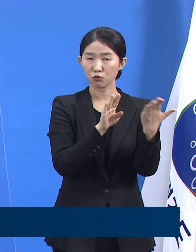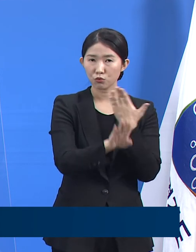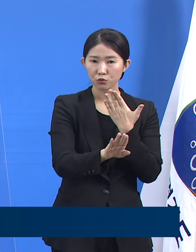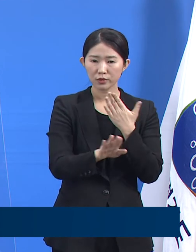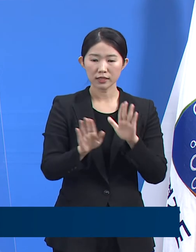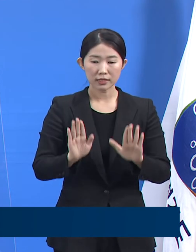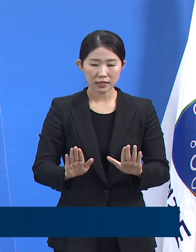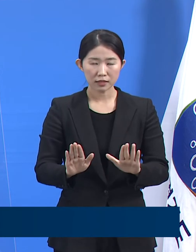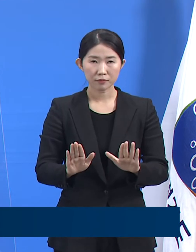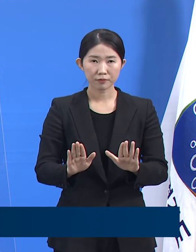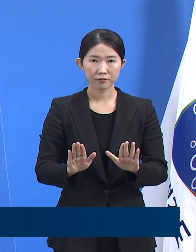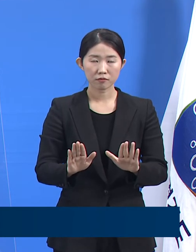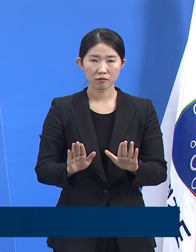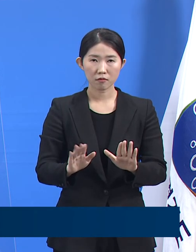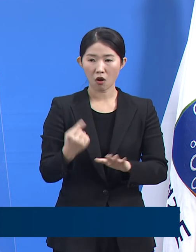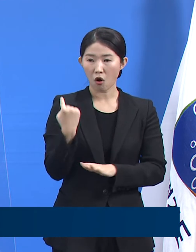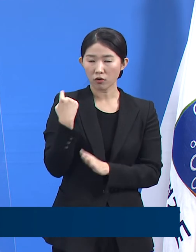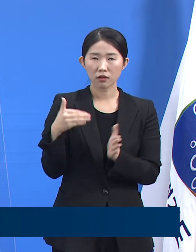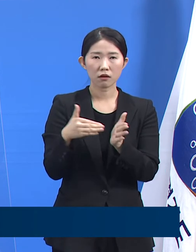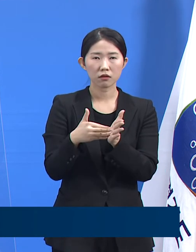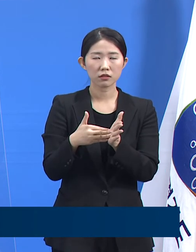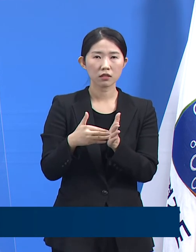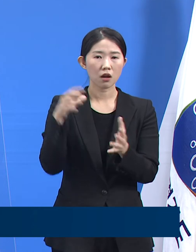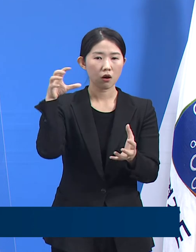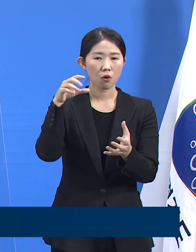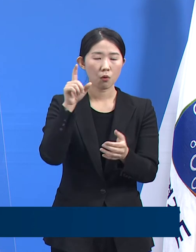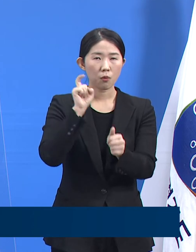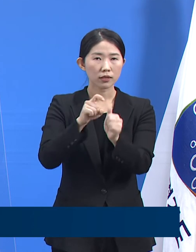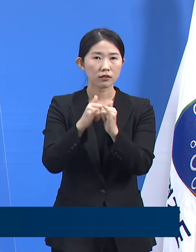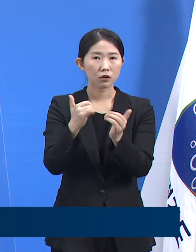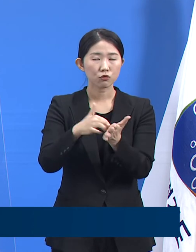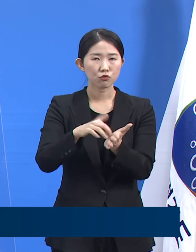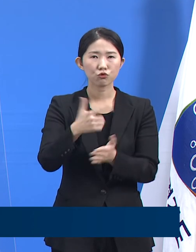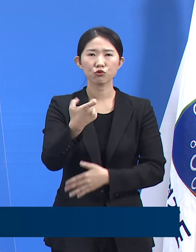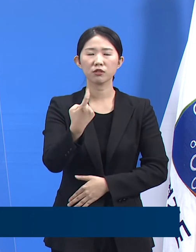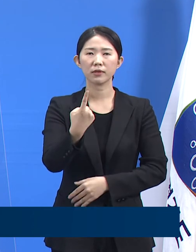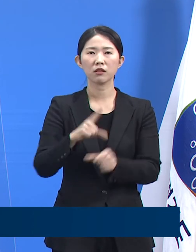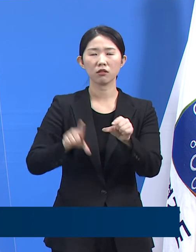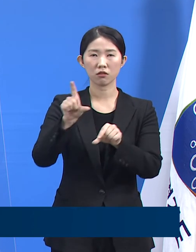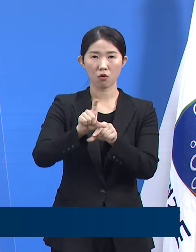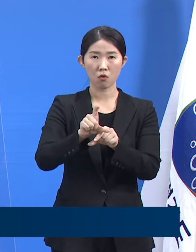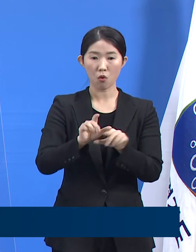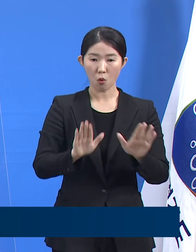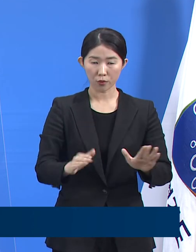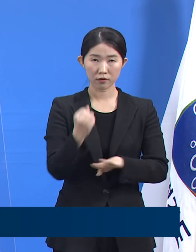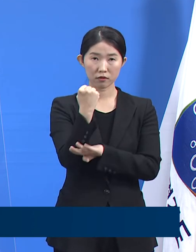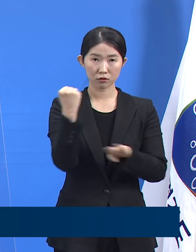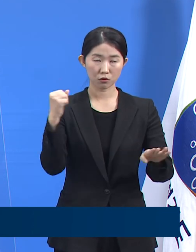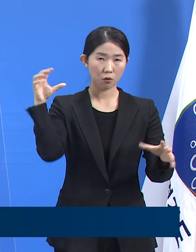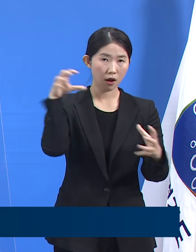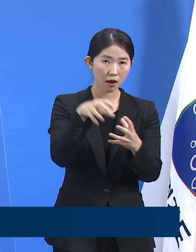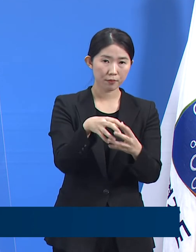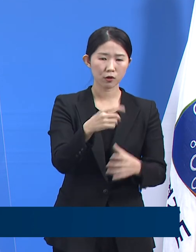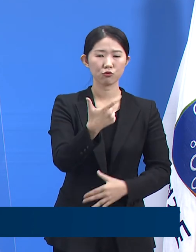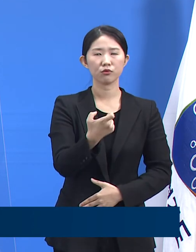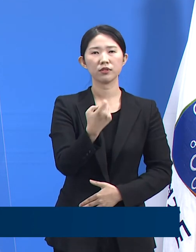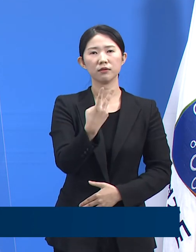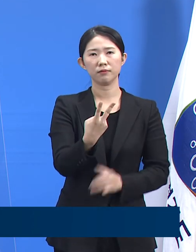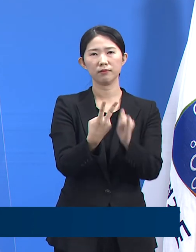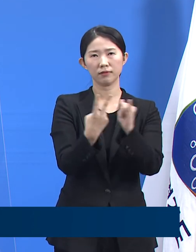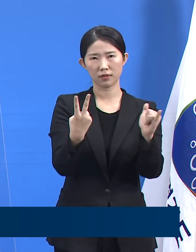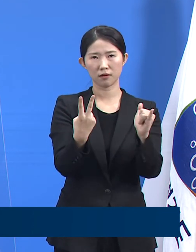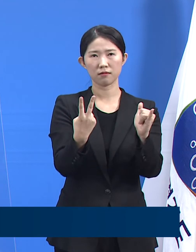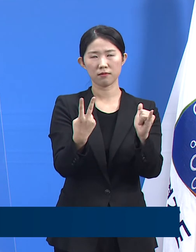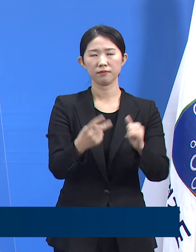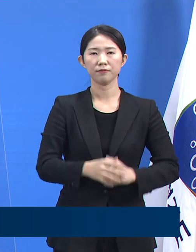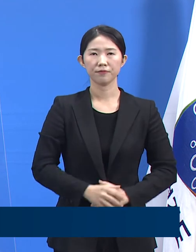61명이 추가 확진 판정을 받으면서 23일 0시 기준 총 확진자는 62명으로 확인되었습니다.